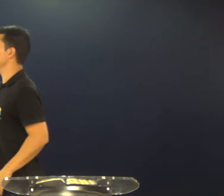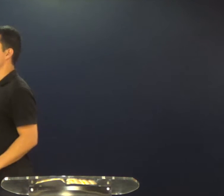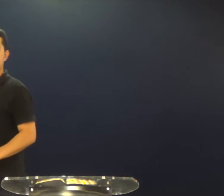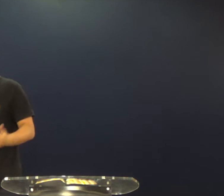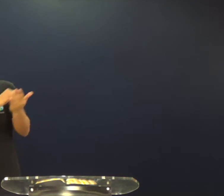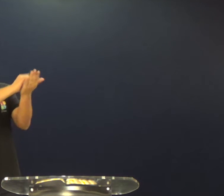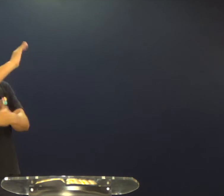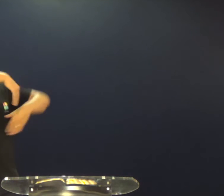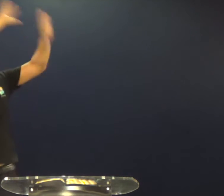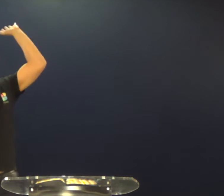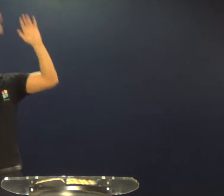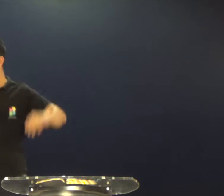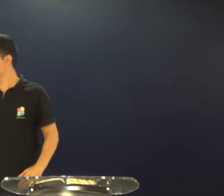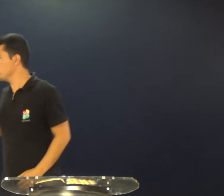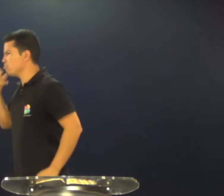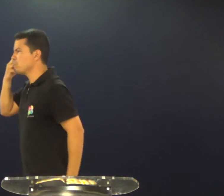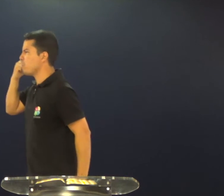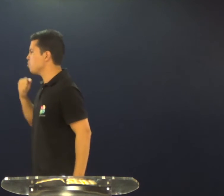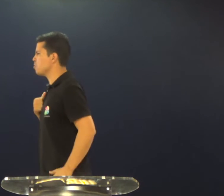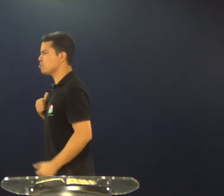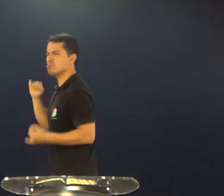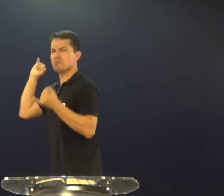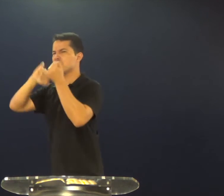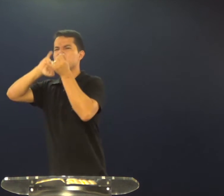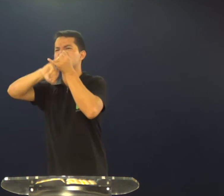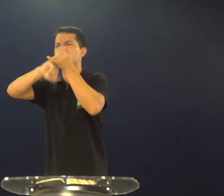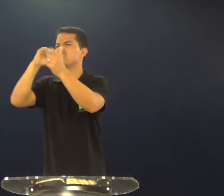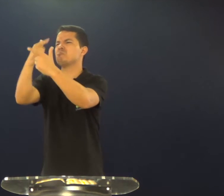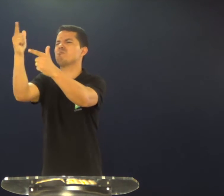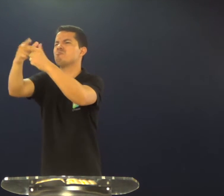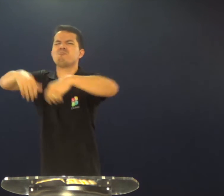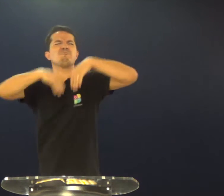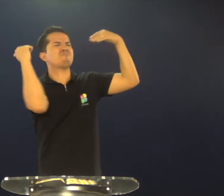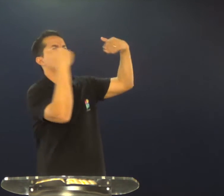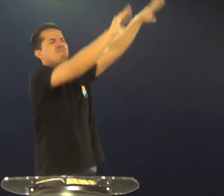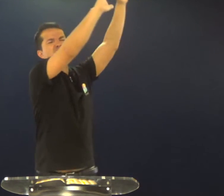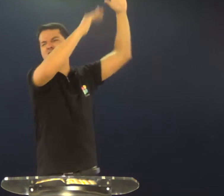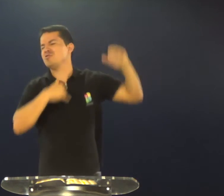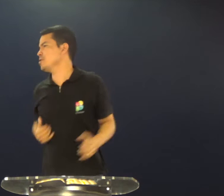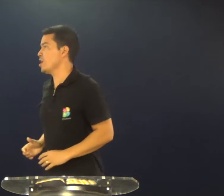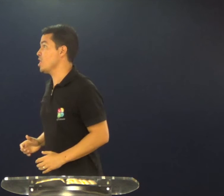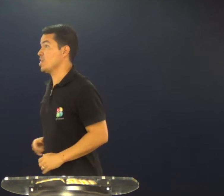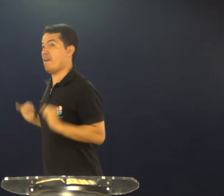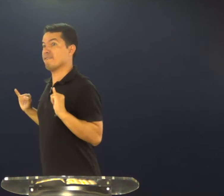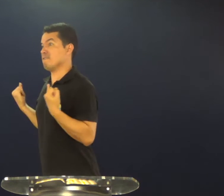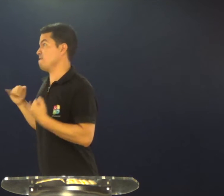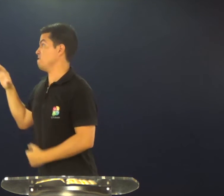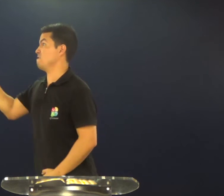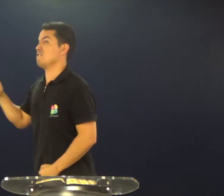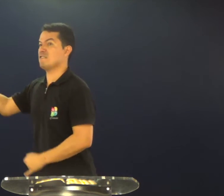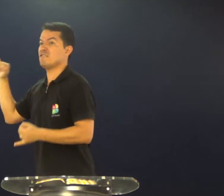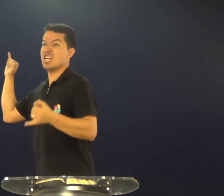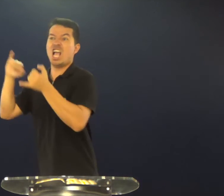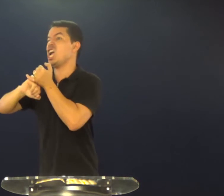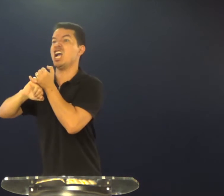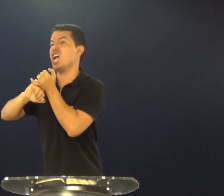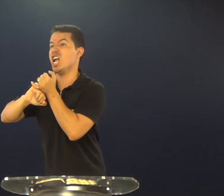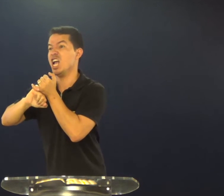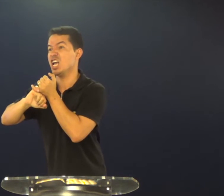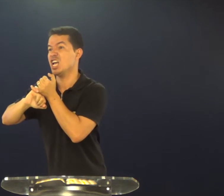cada um para um lugar, e vai dar uma volta, sei lá, e de repente você pensa, estou magoado mesmo, vou trair, vou aproveitar, na primeira